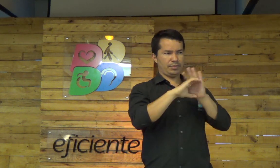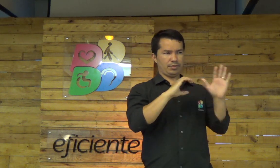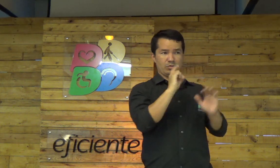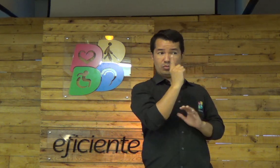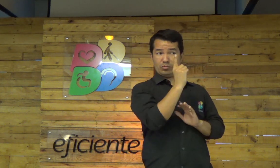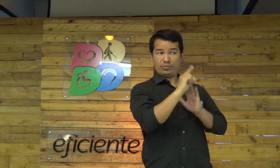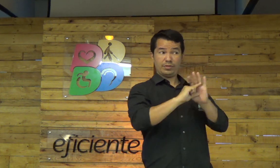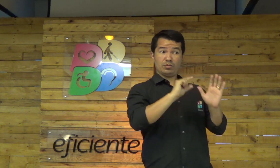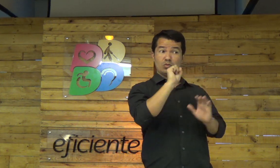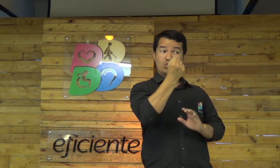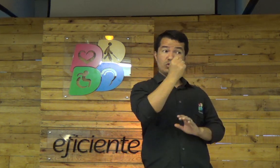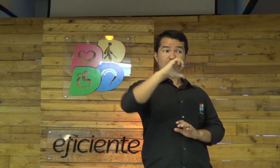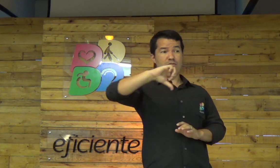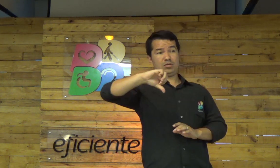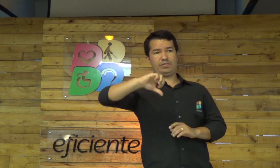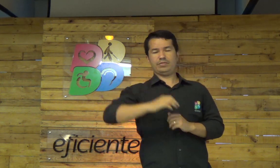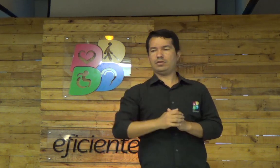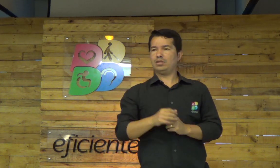lembrem, 1 João, capítulo,